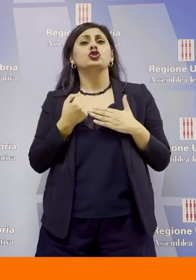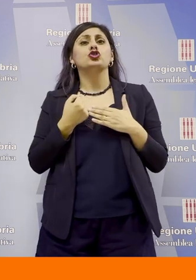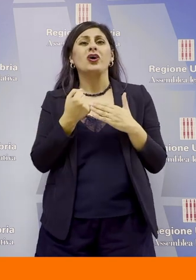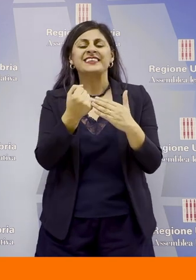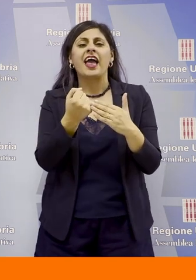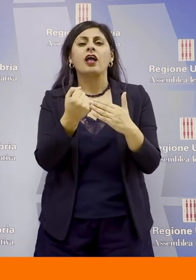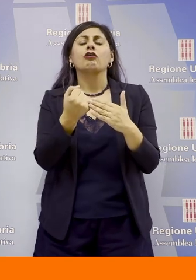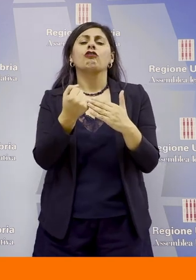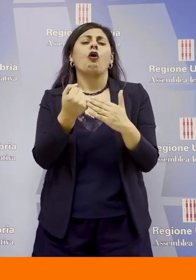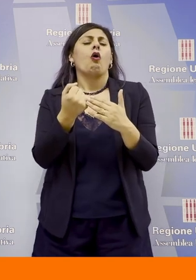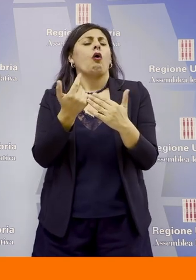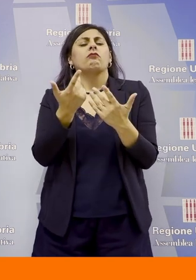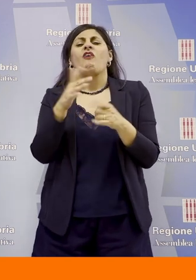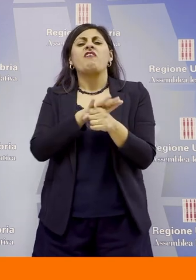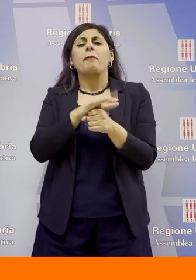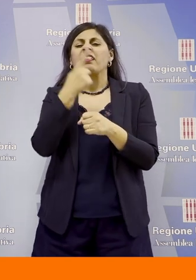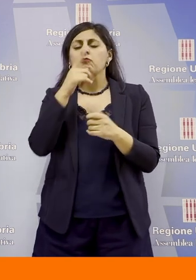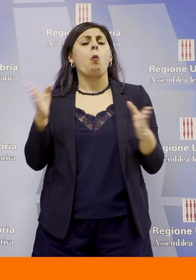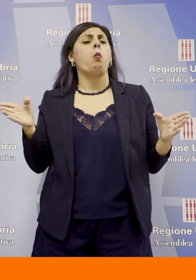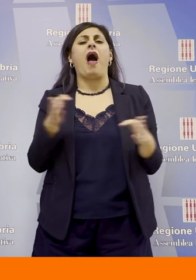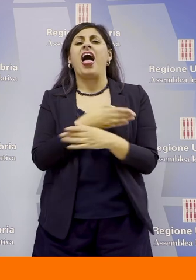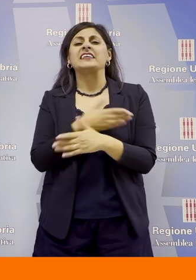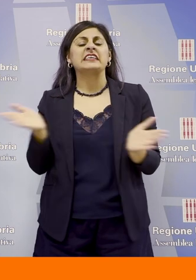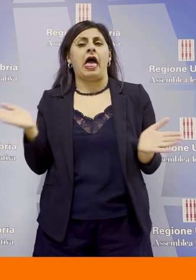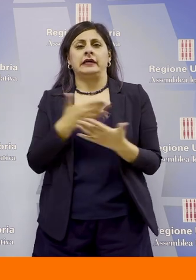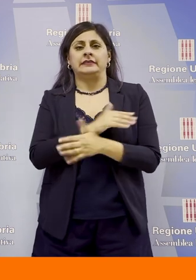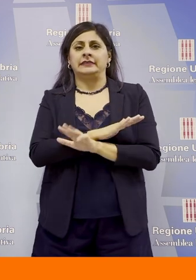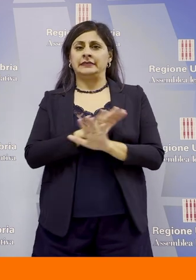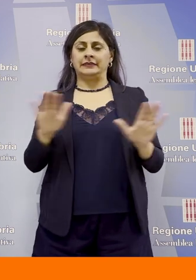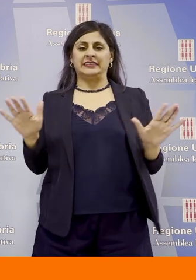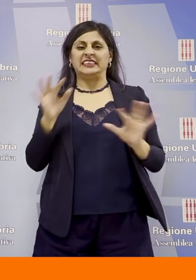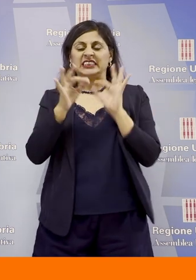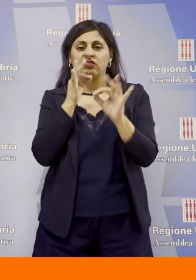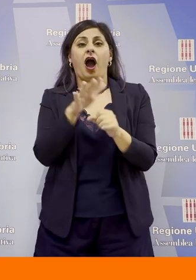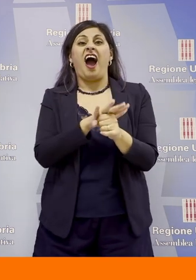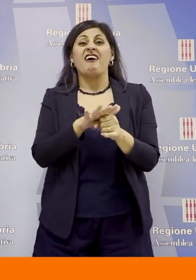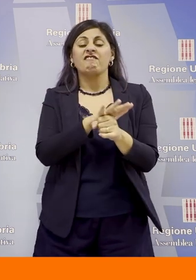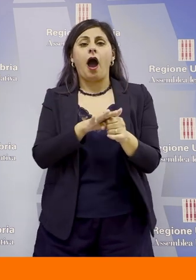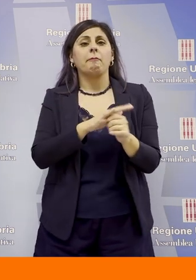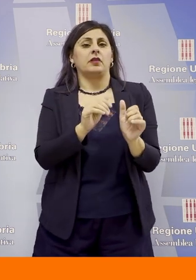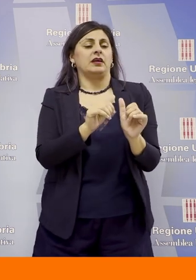a tutti i tipi di famiglie intesi come famiglie per esempio separate,